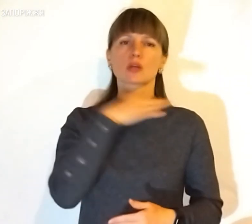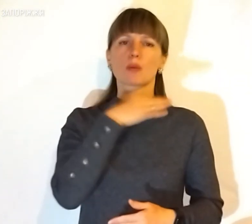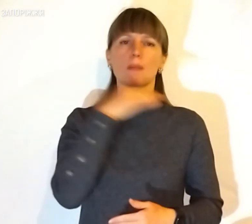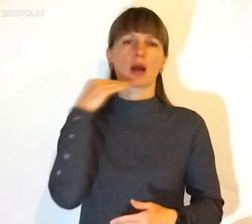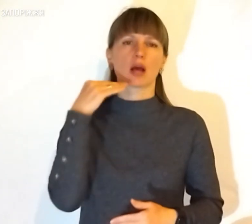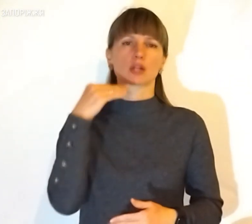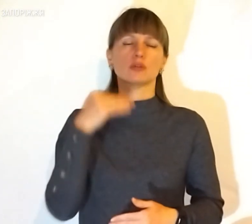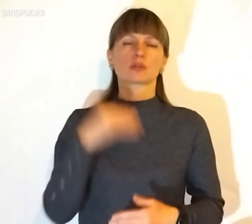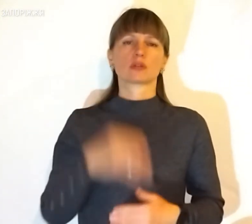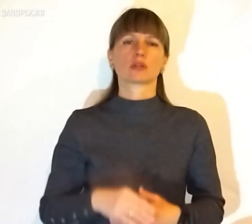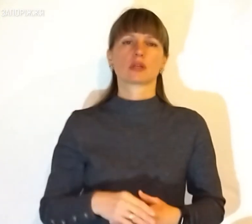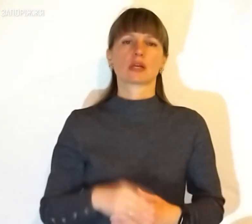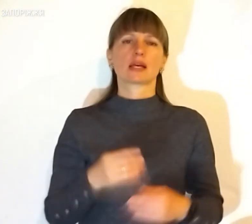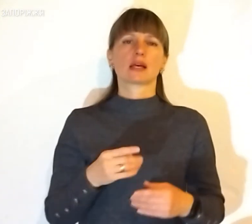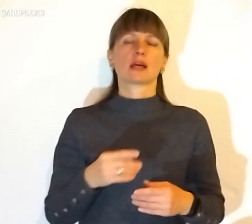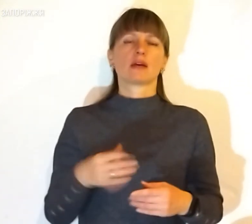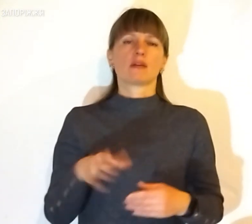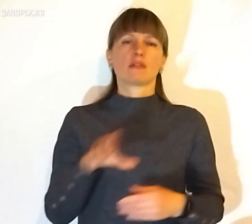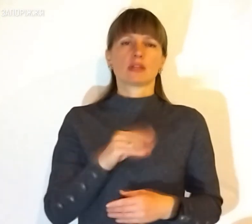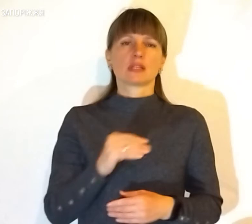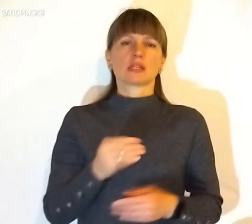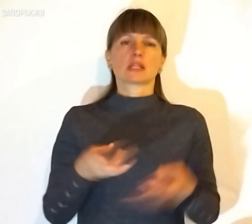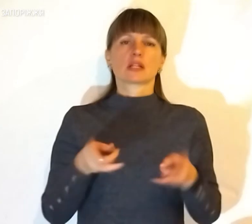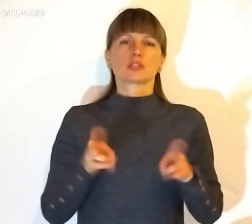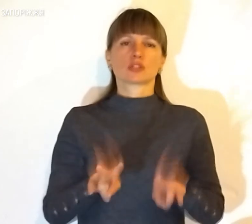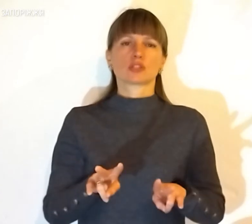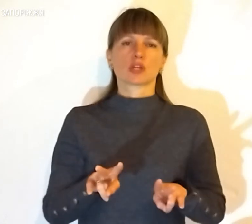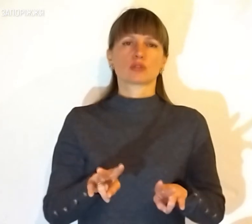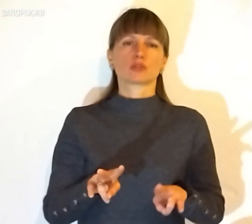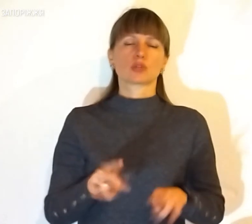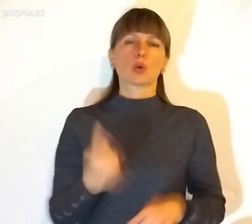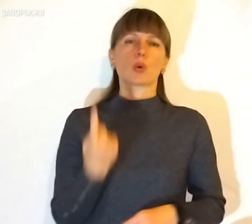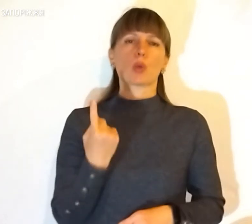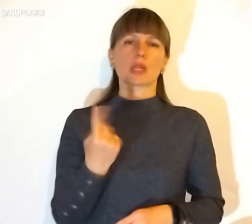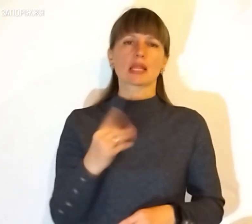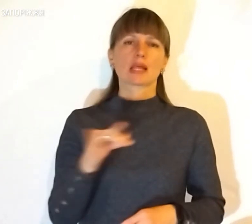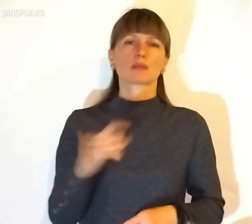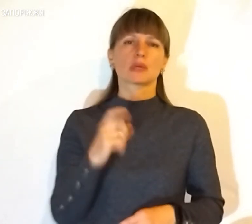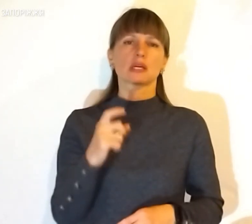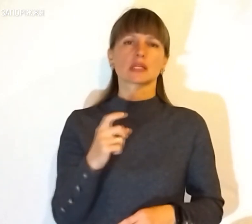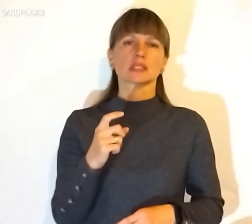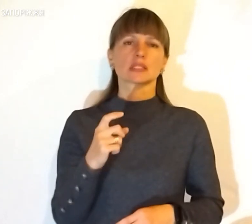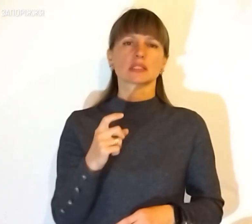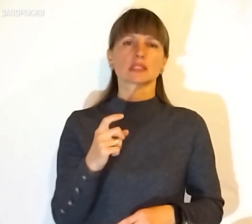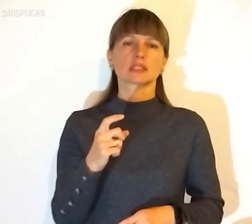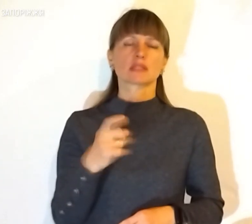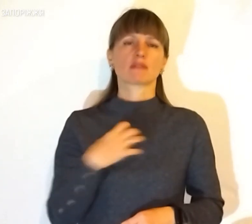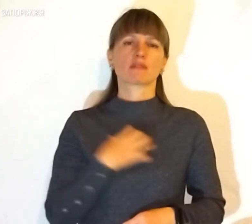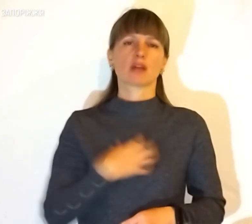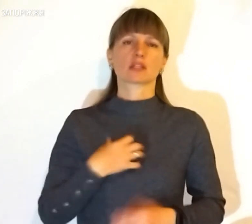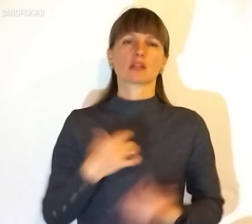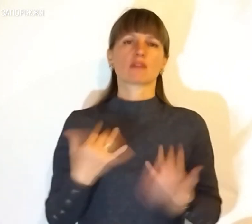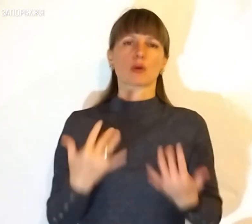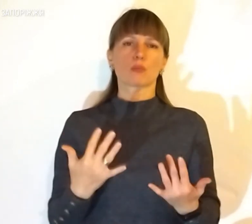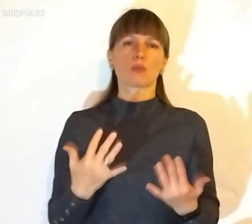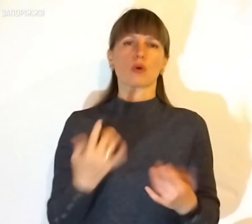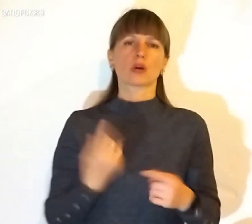багато. Все ж таки залишається одним із основних вимог – це